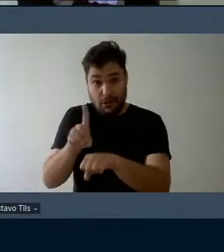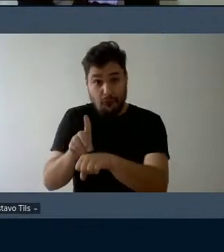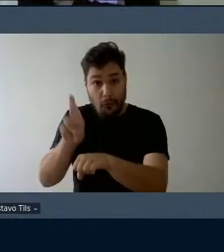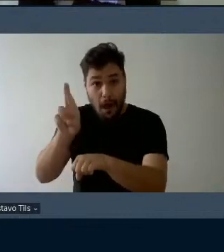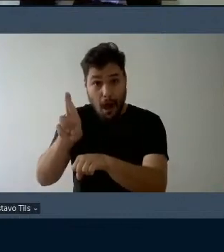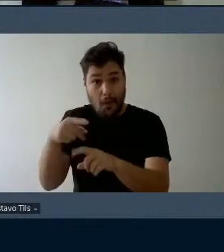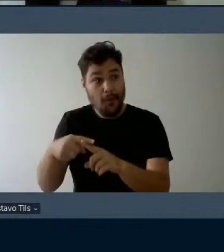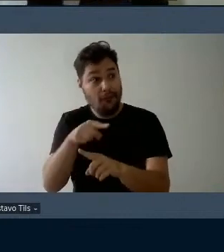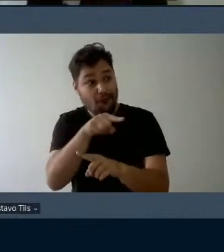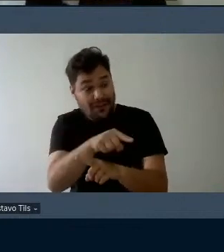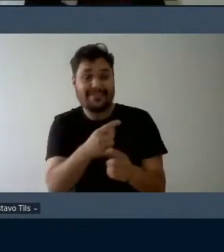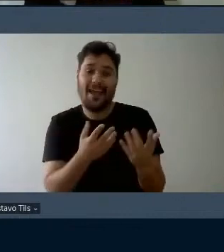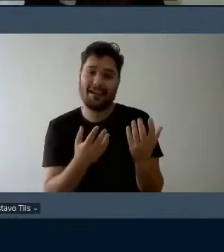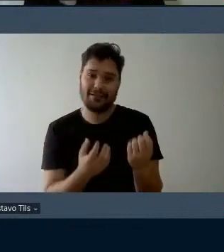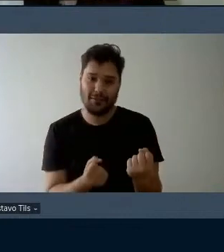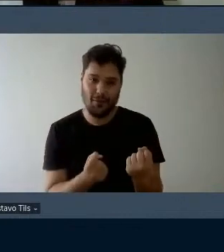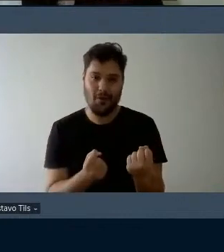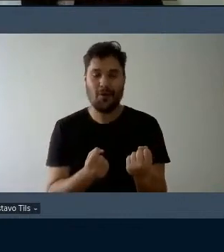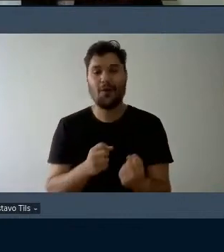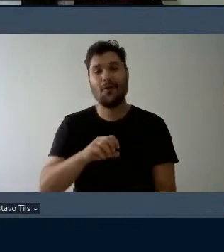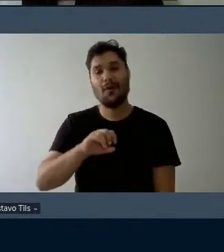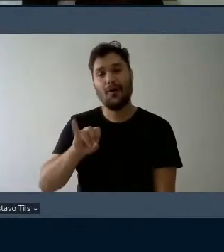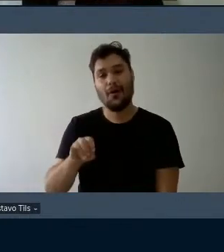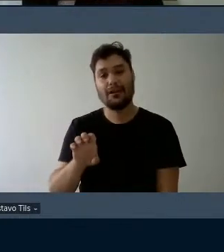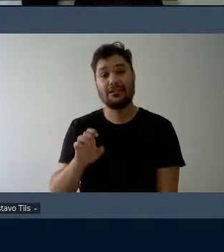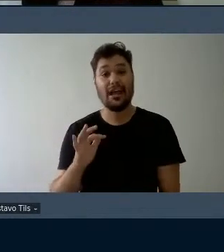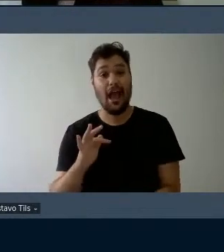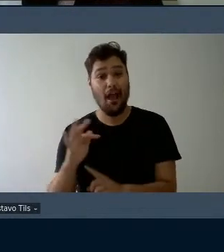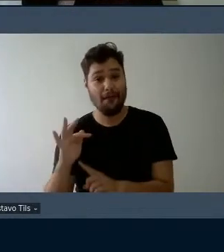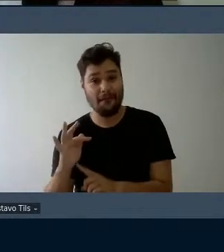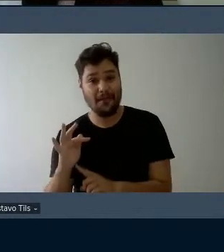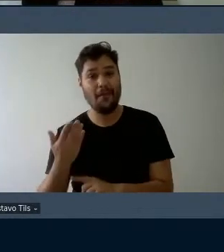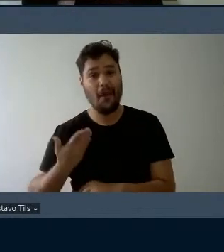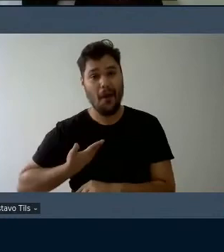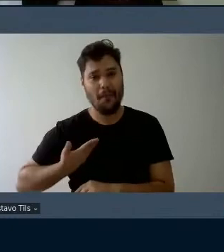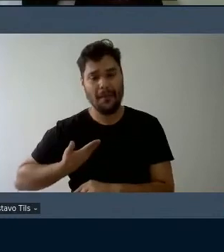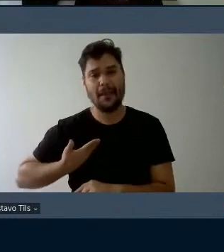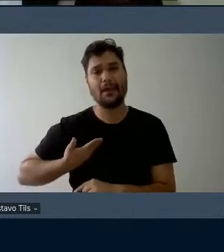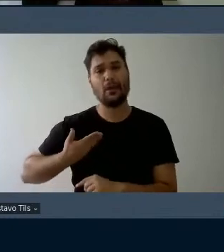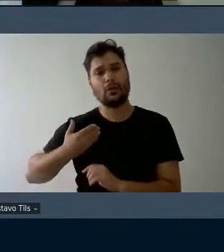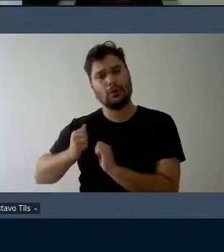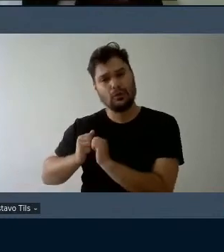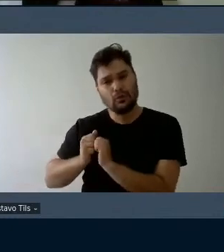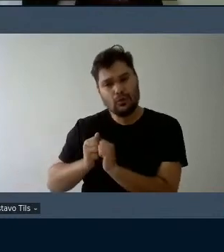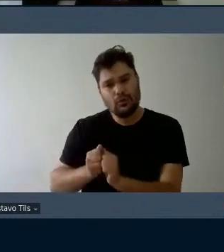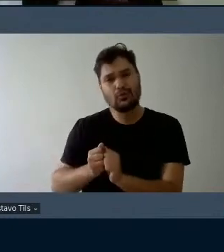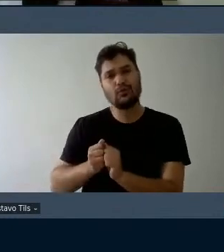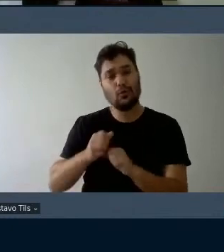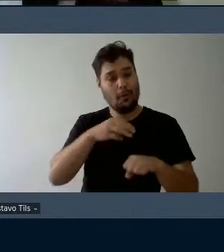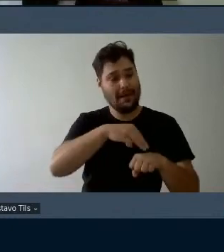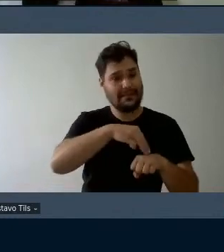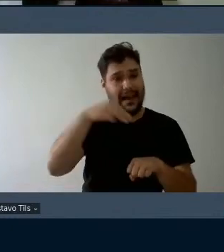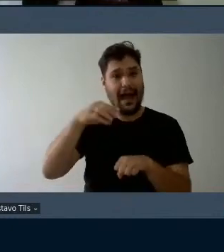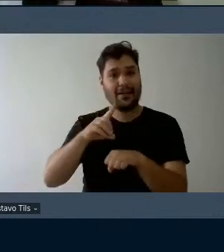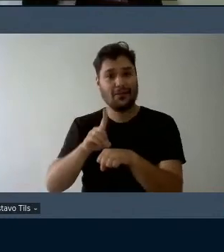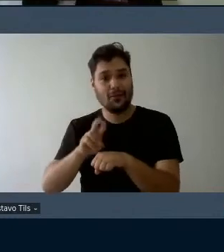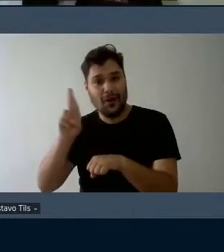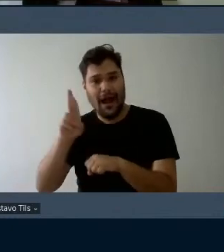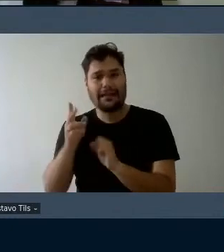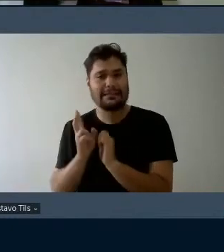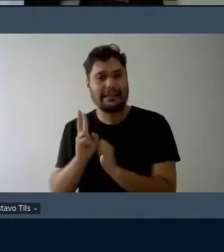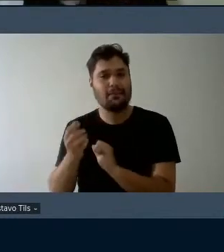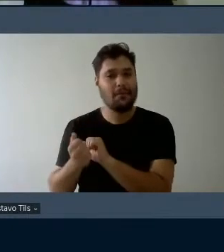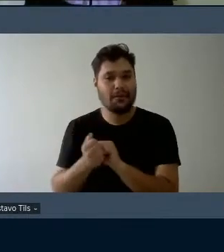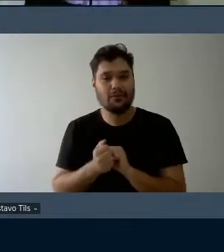obrigada ao JEP que desde o mestrado acompanha e contribui com meu trabalho sobre a musicalidade das pessoas surdas